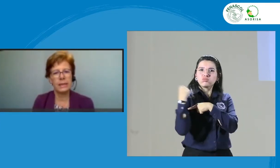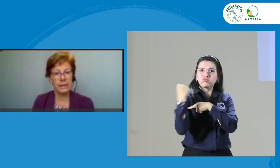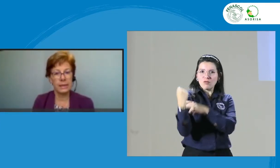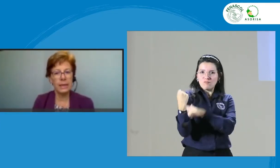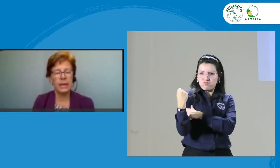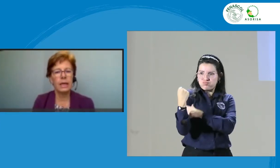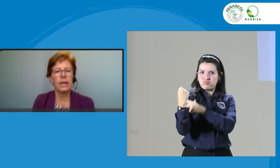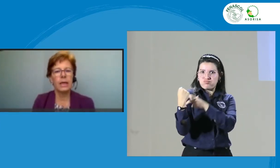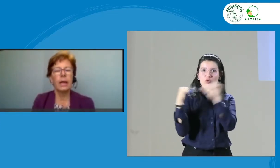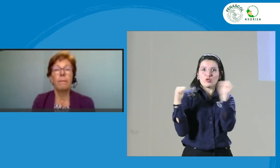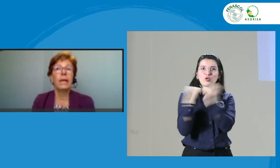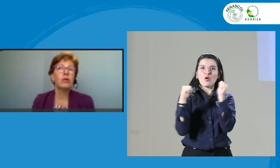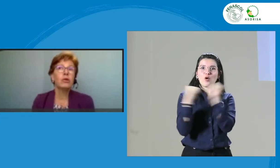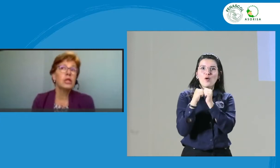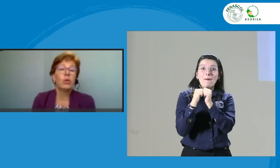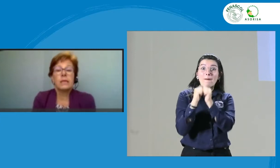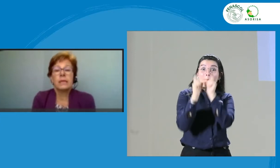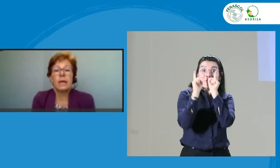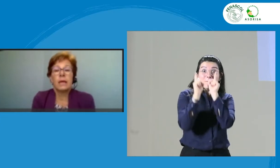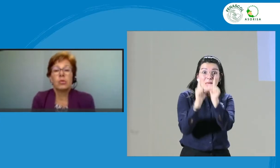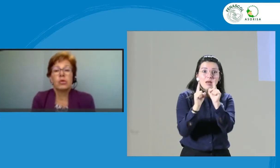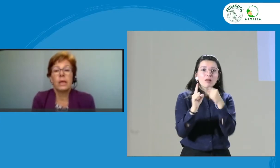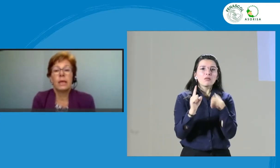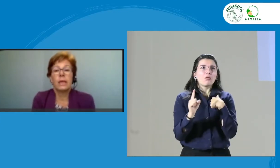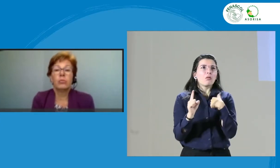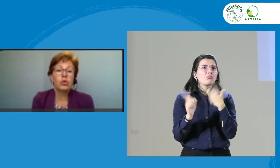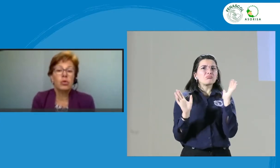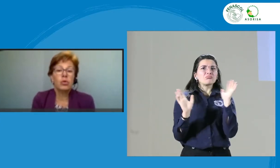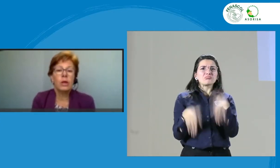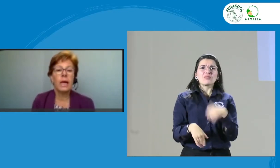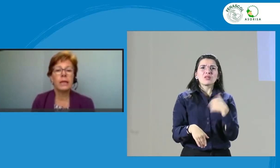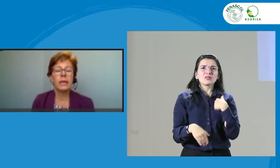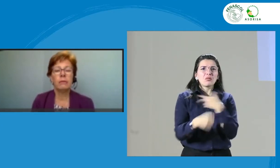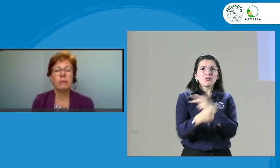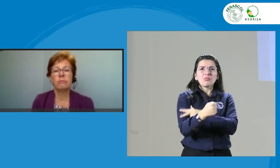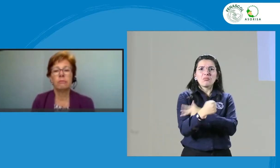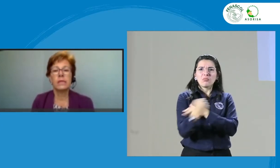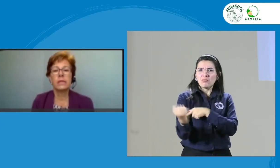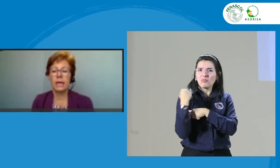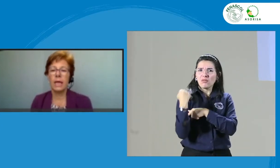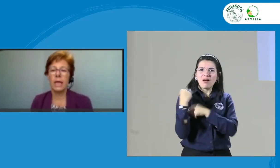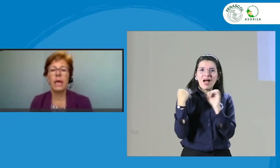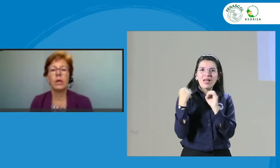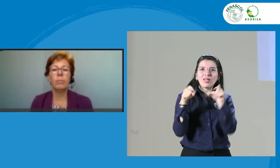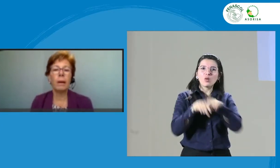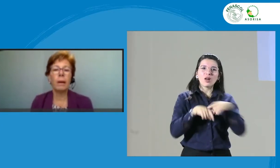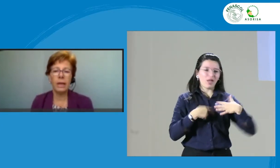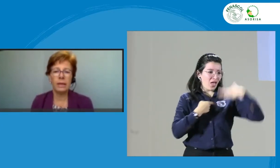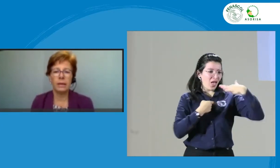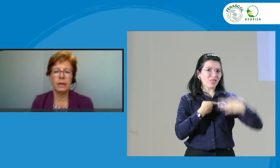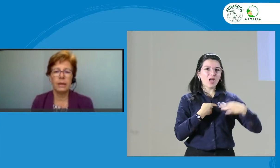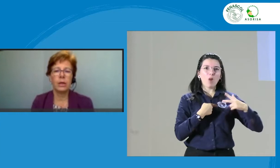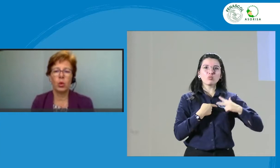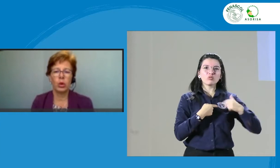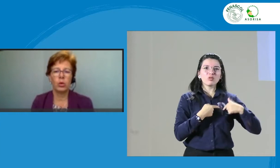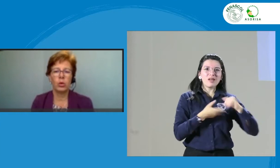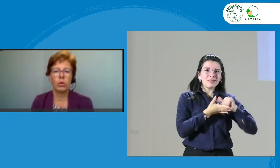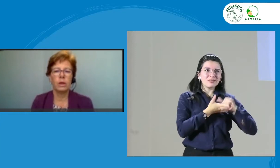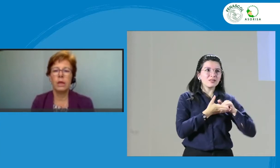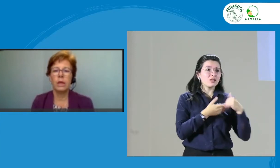¿sí? Pero si no ejercitamos el músculo de la ética, pues se queda en un papel el código y